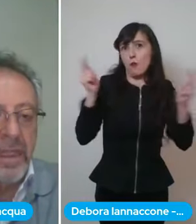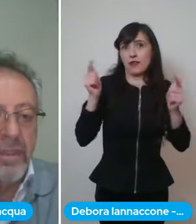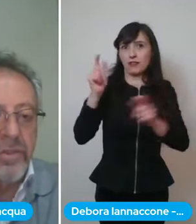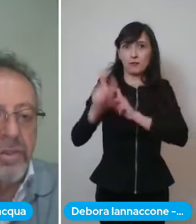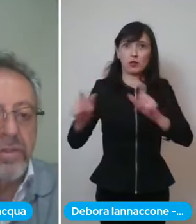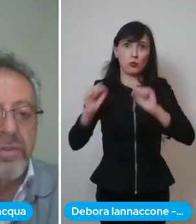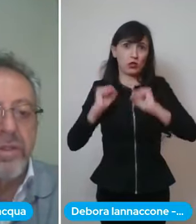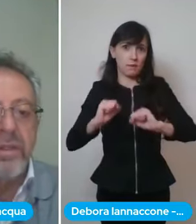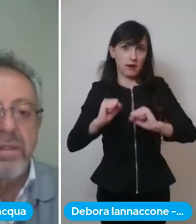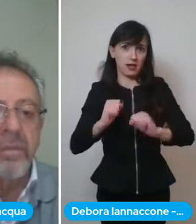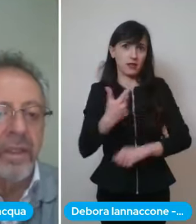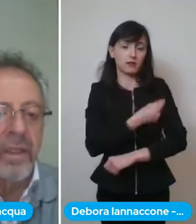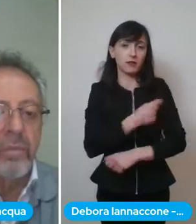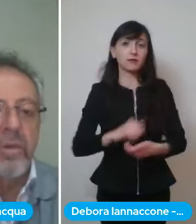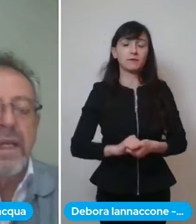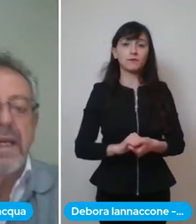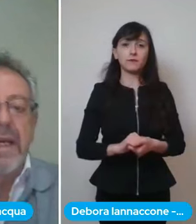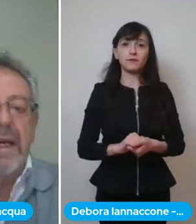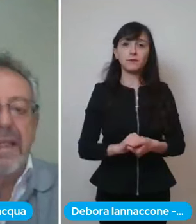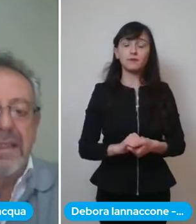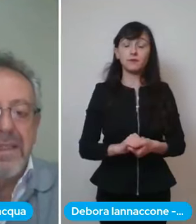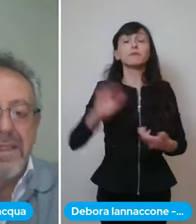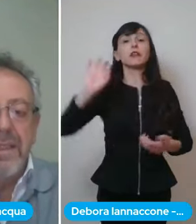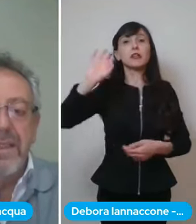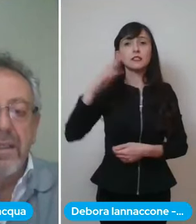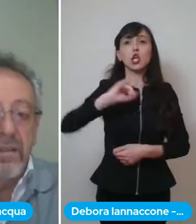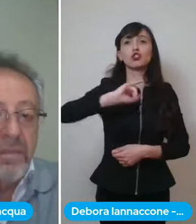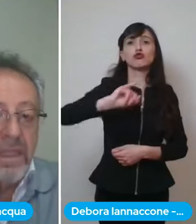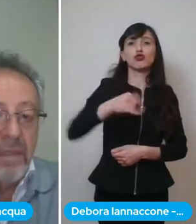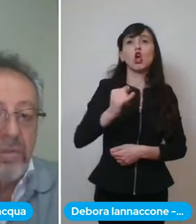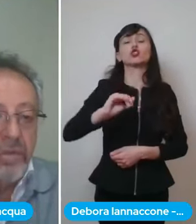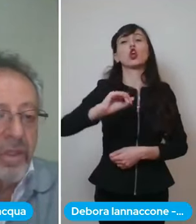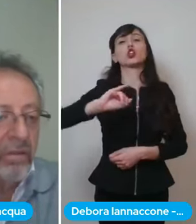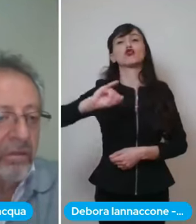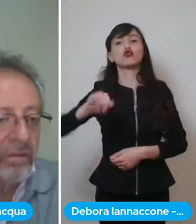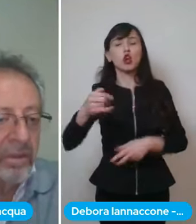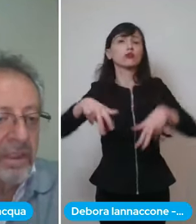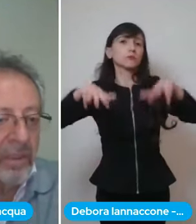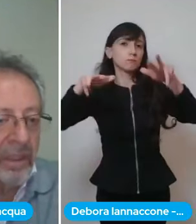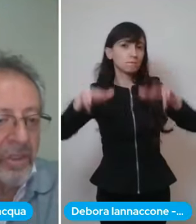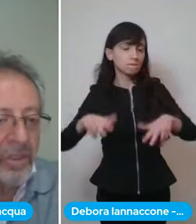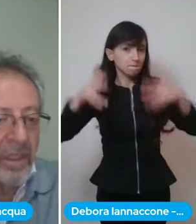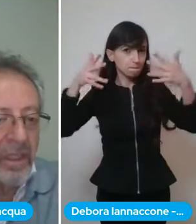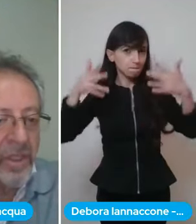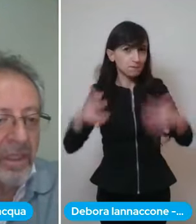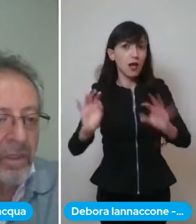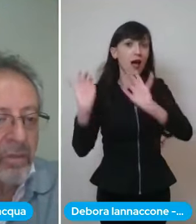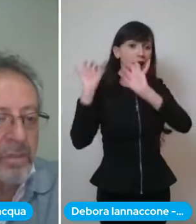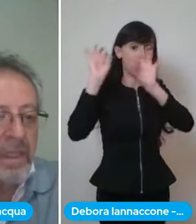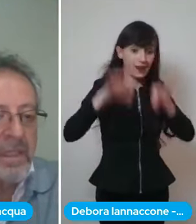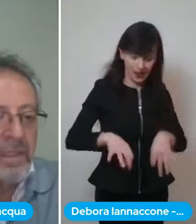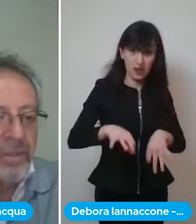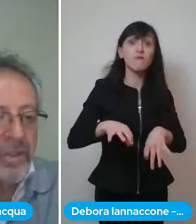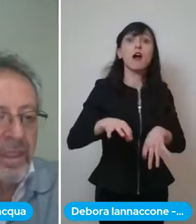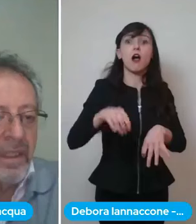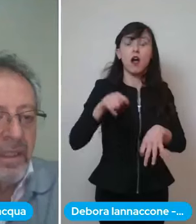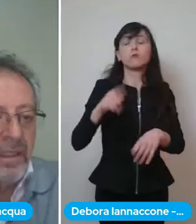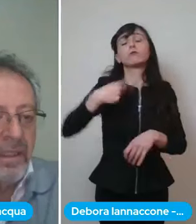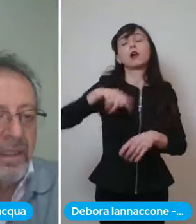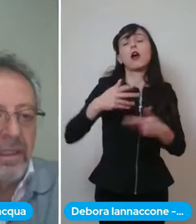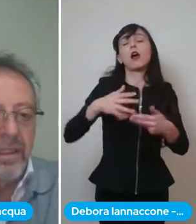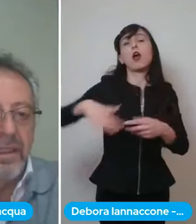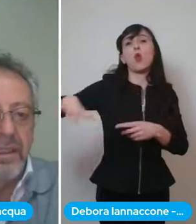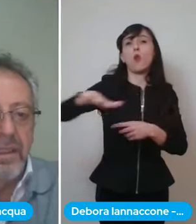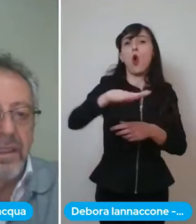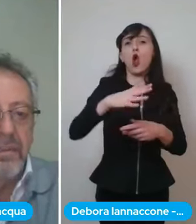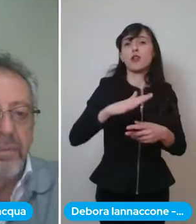vaccinali johnson johnson apriremo altri siti e come stiamo dicendo stiamo alla ricerca già di nuovi spazi per cercare